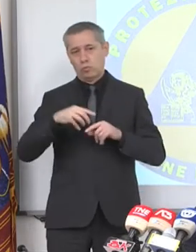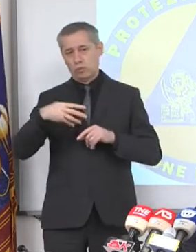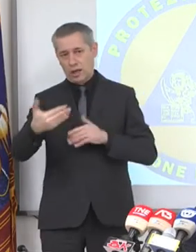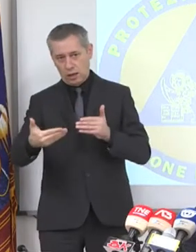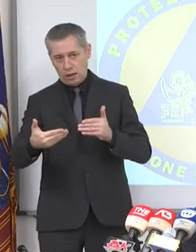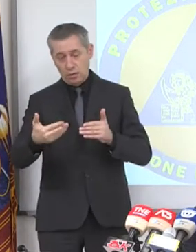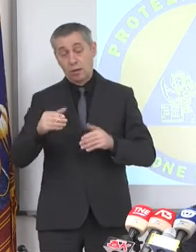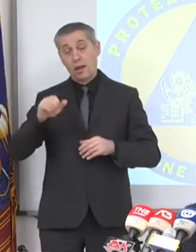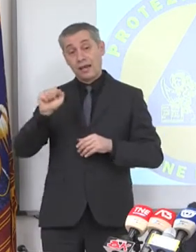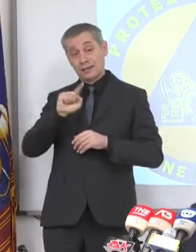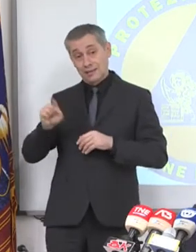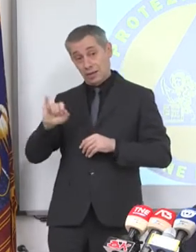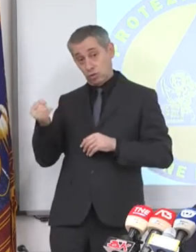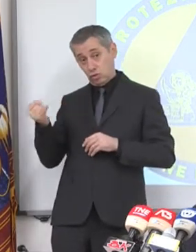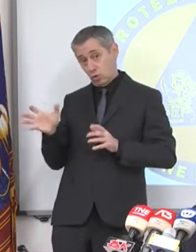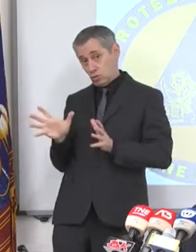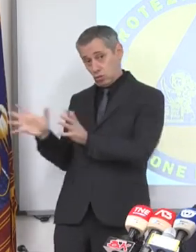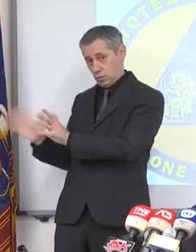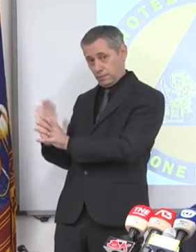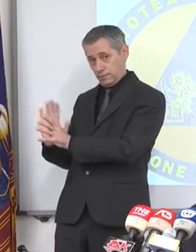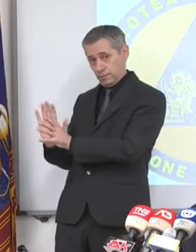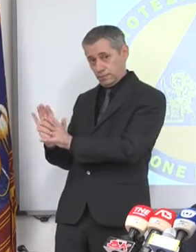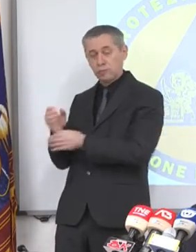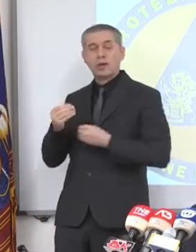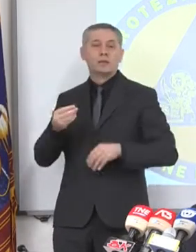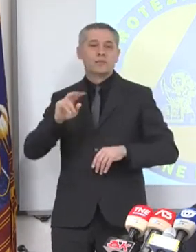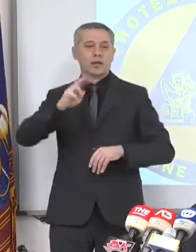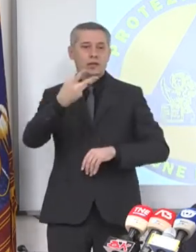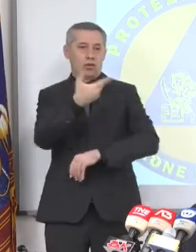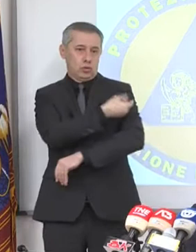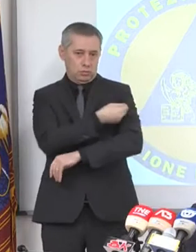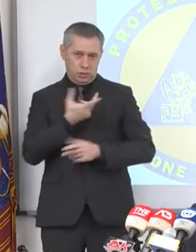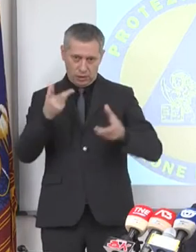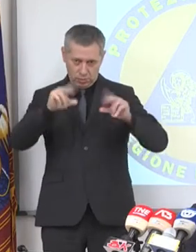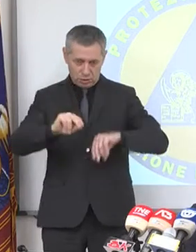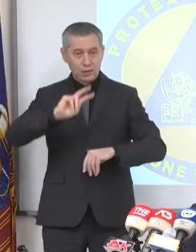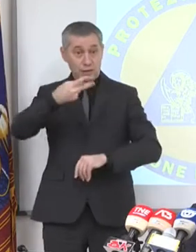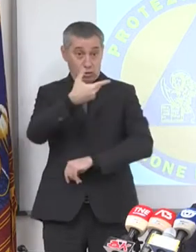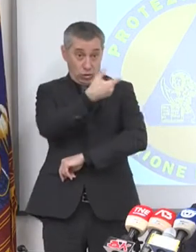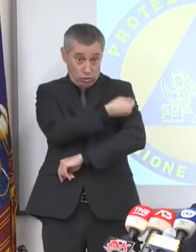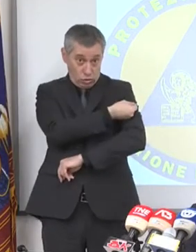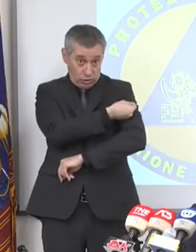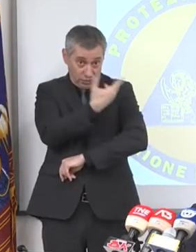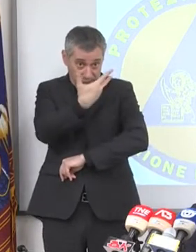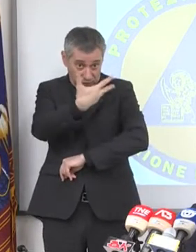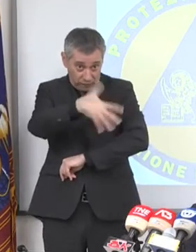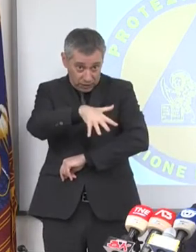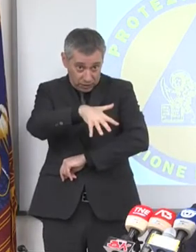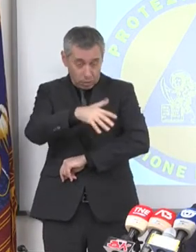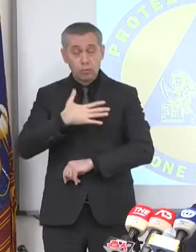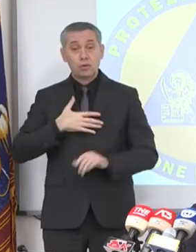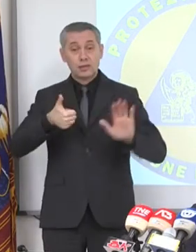Johnson & Johnson per capirci finite le seconde dosi, scandisco bene, e finite le richieste degli over